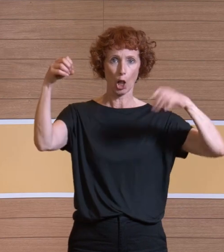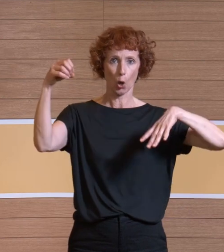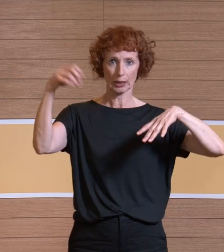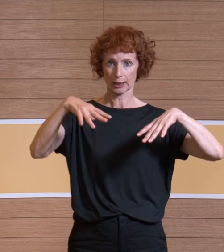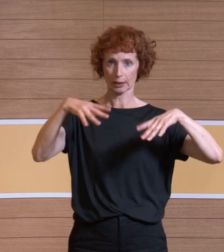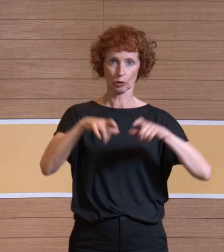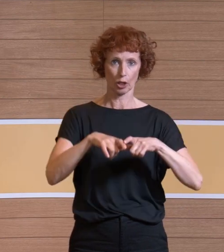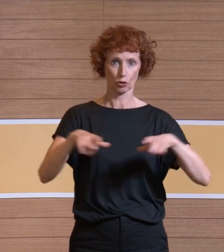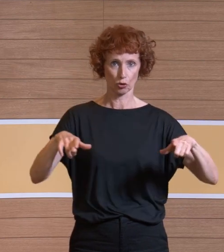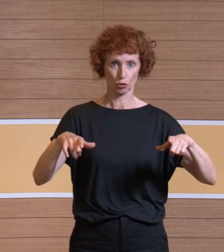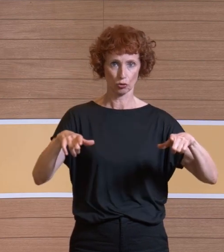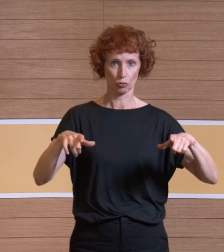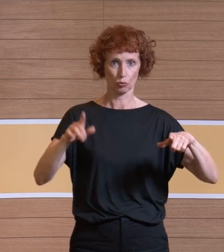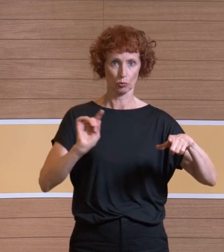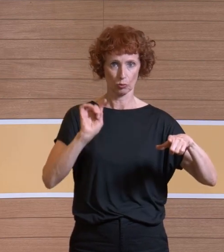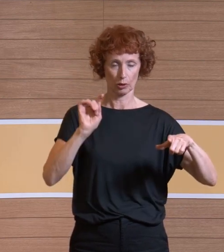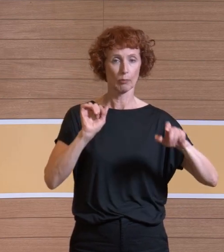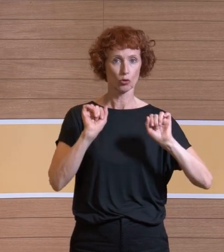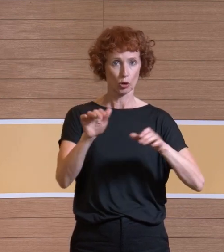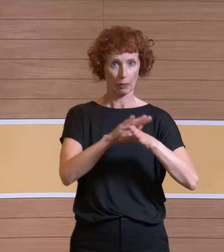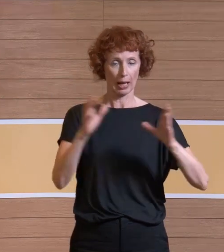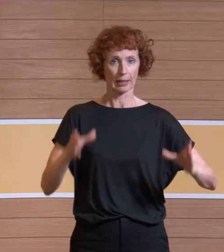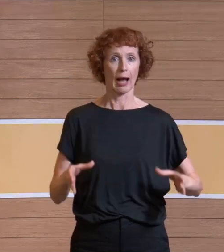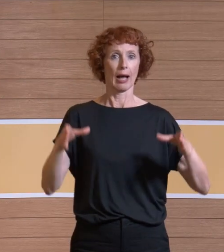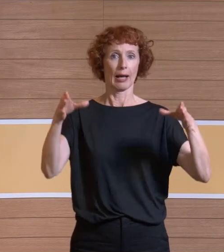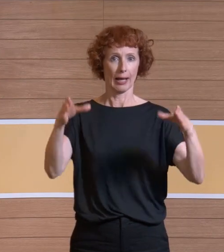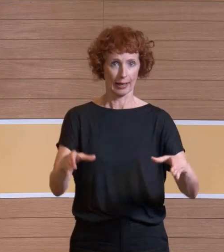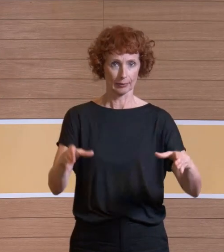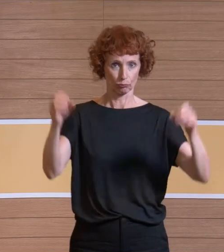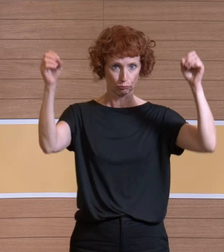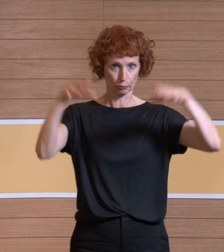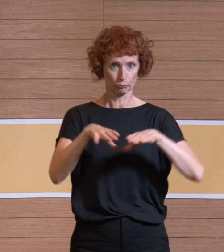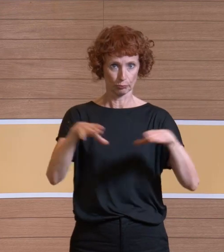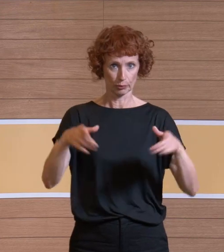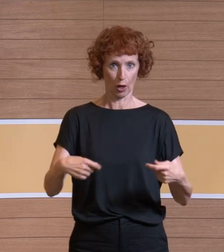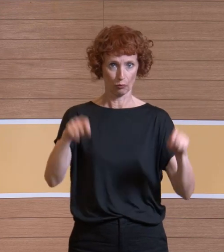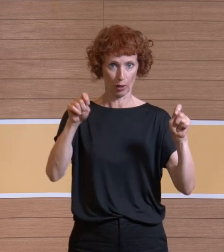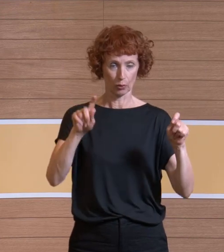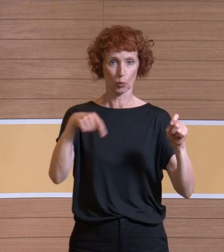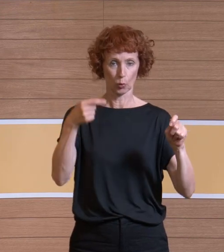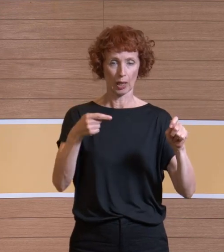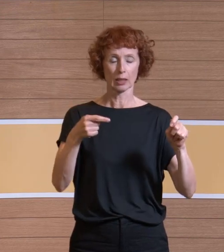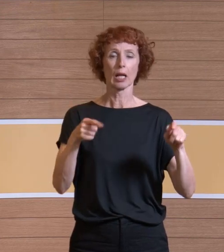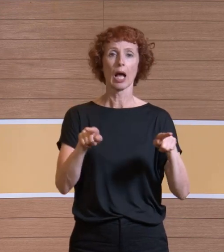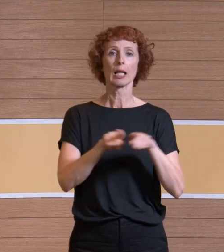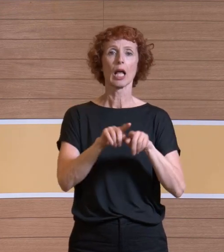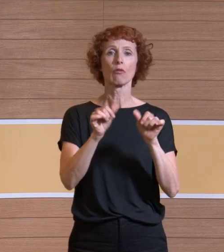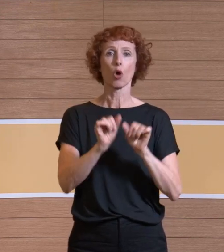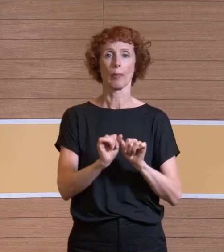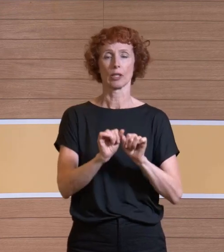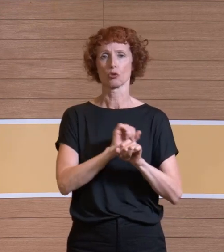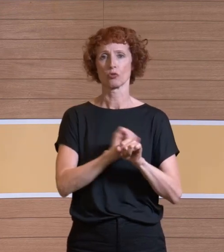auch den OP-Tisch dann in den Schutzbereich reingestellt haben, verringerte sich die Gleichförmigkeit der Geschwindigkeit auf